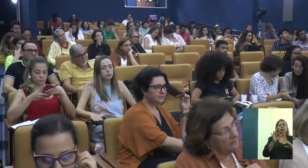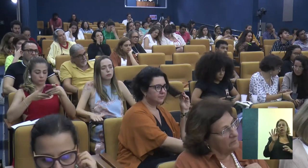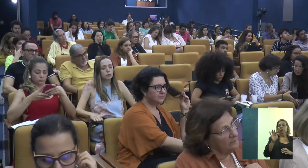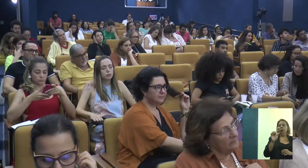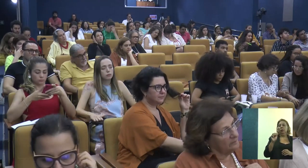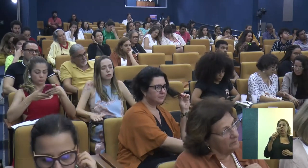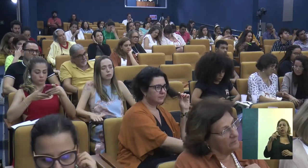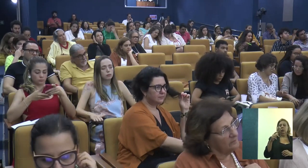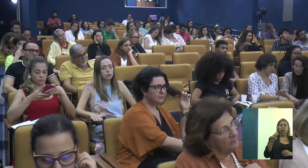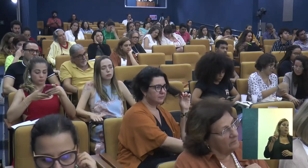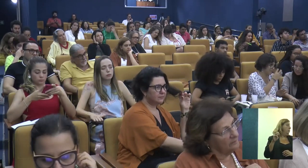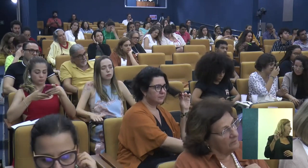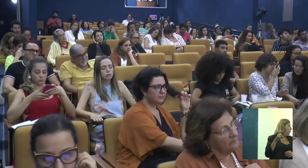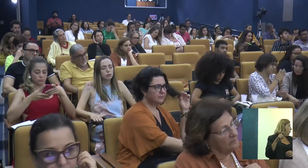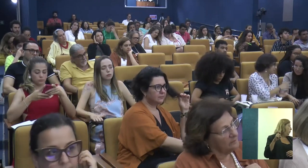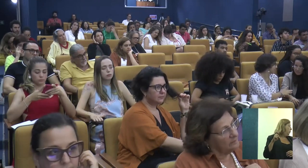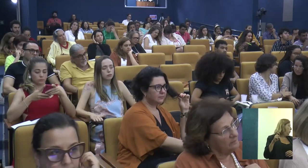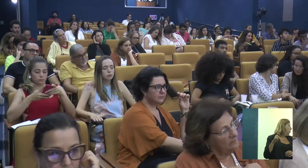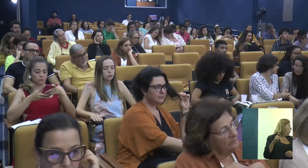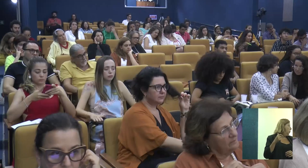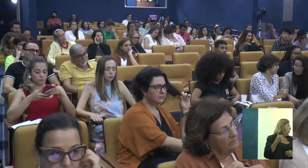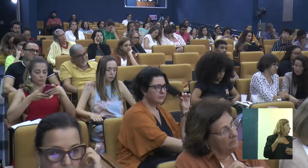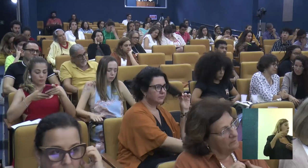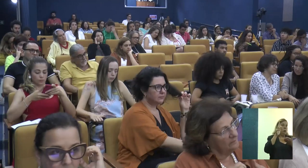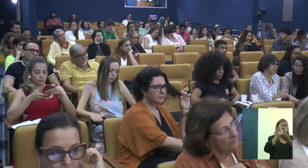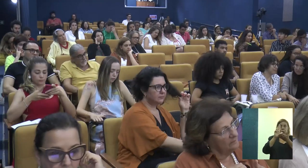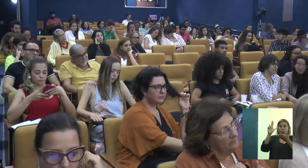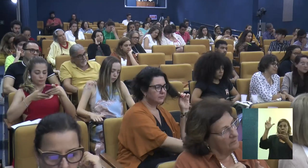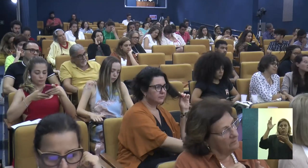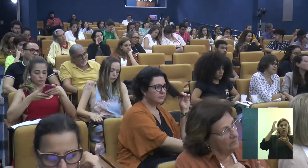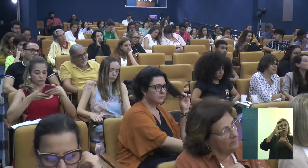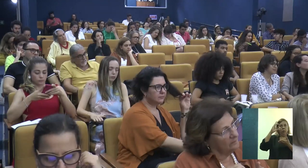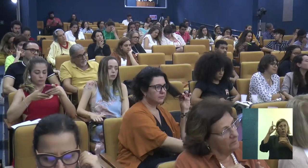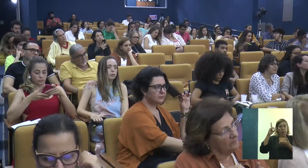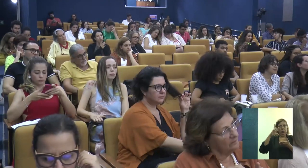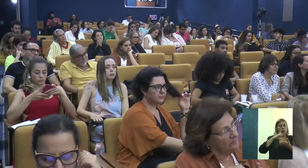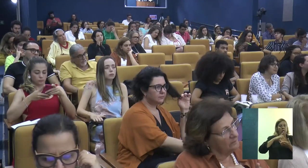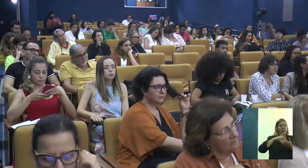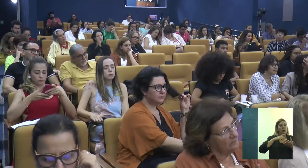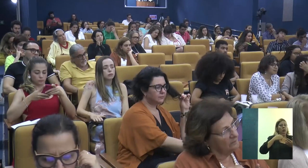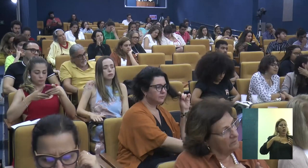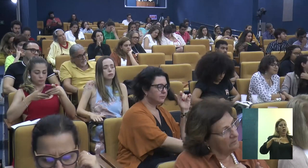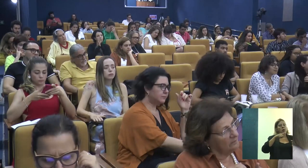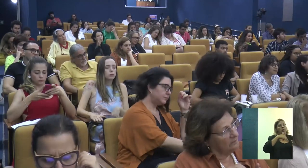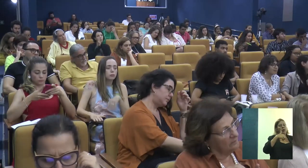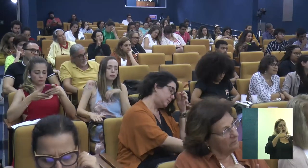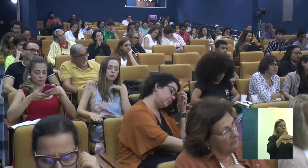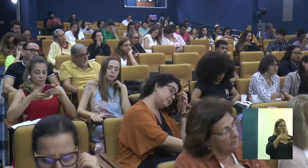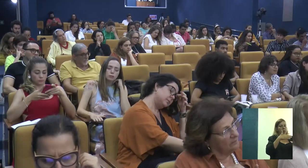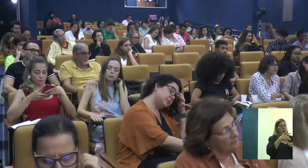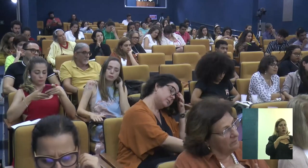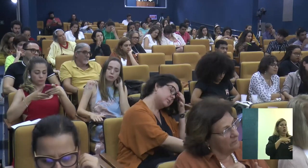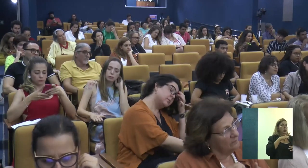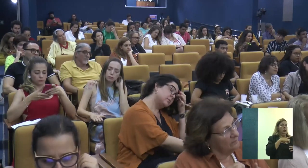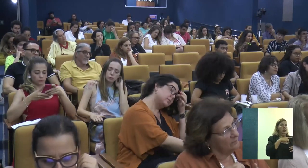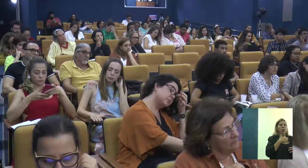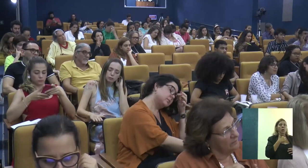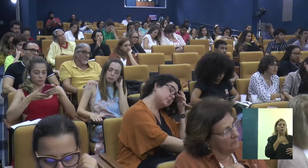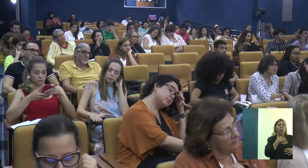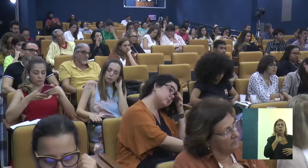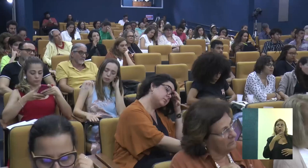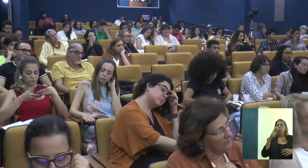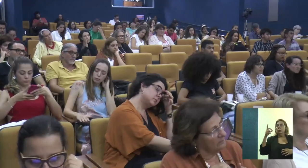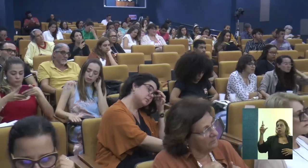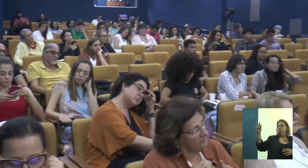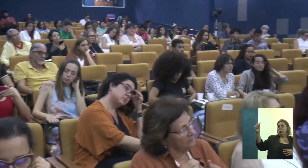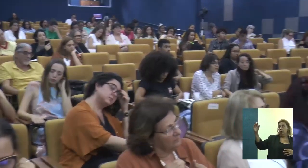FAPEX, a FAPEX é a OSC, então eu sou da universidade, coordeno o núcleo de estudos e intervenções na cidade, o NEIC, mas